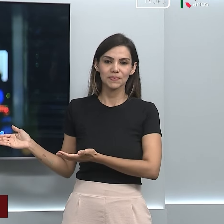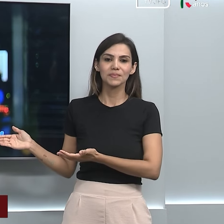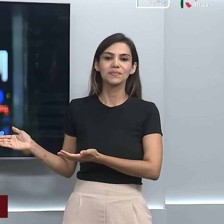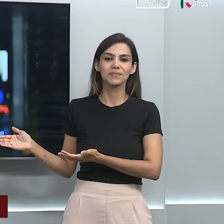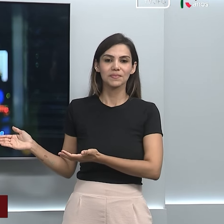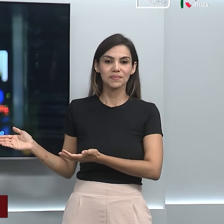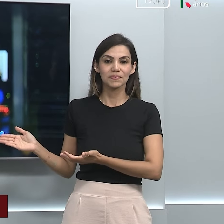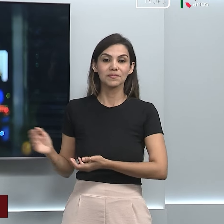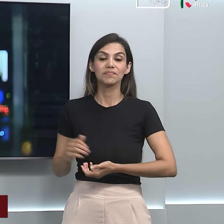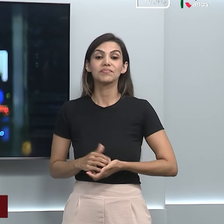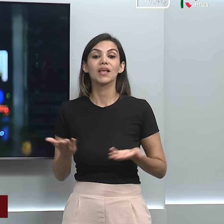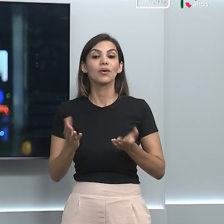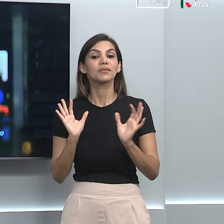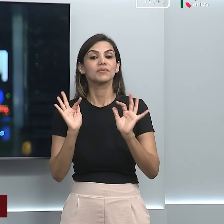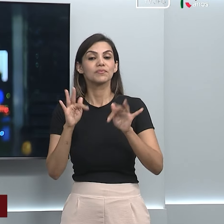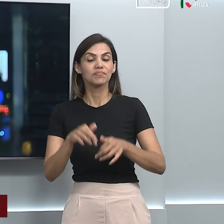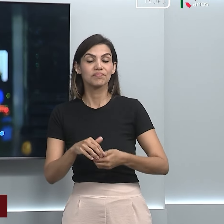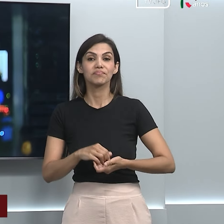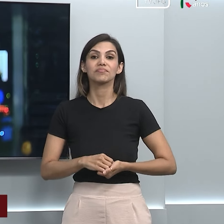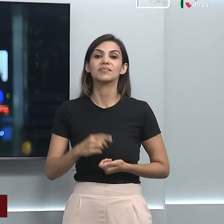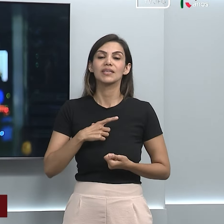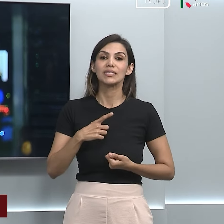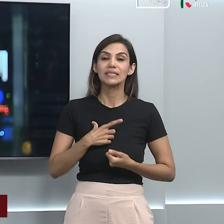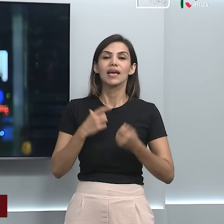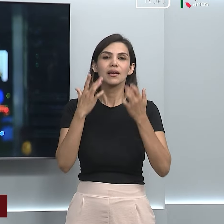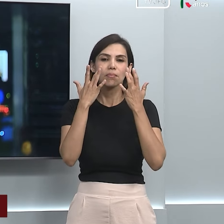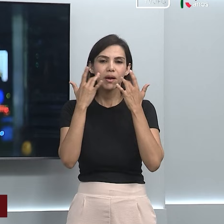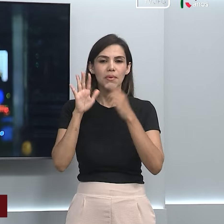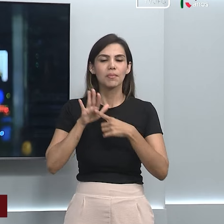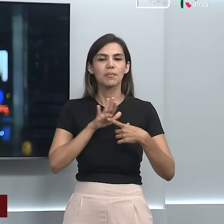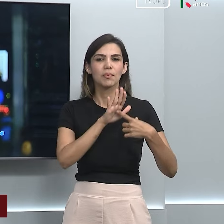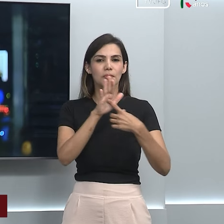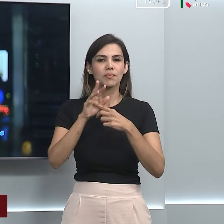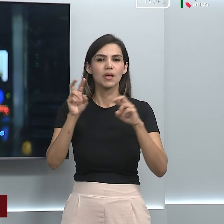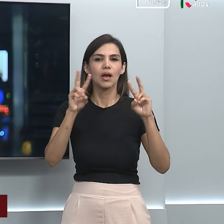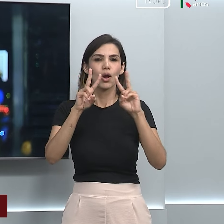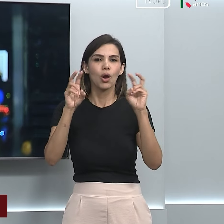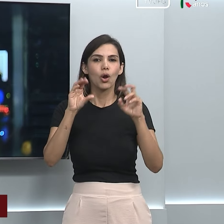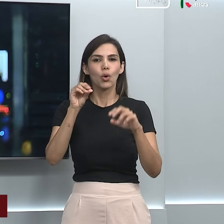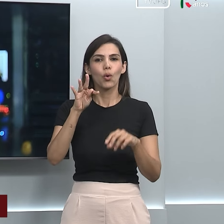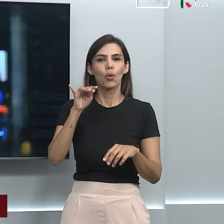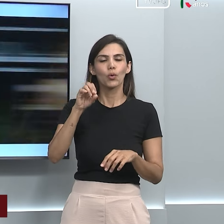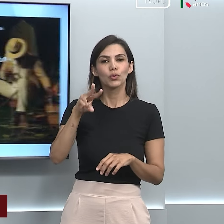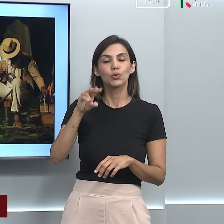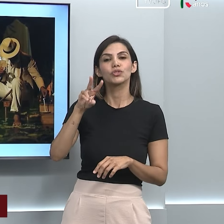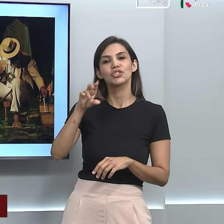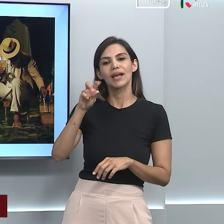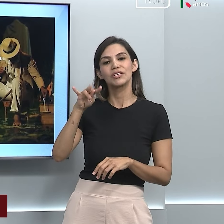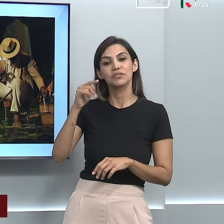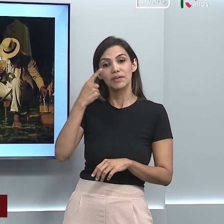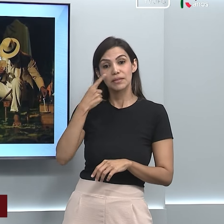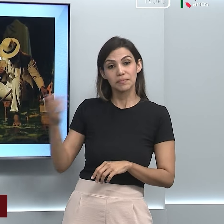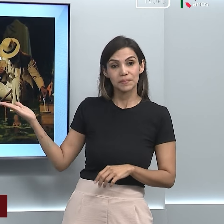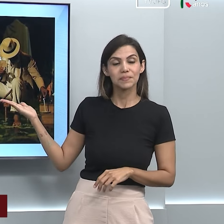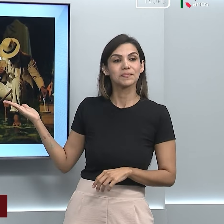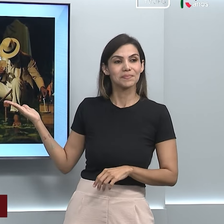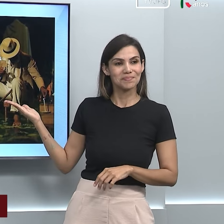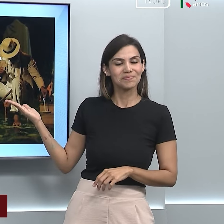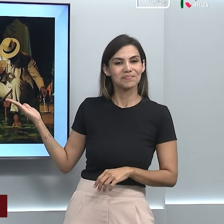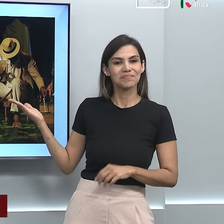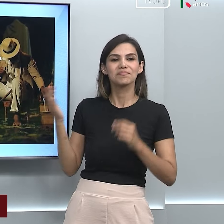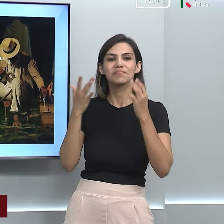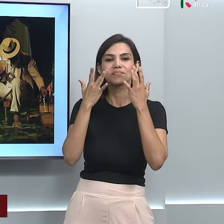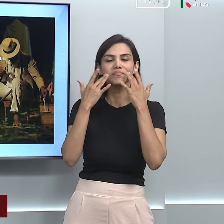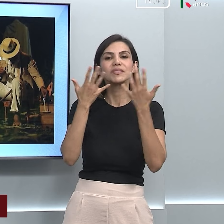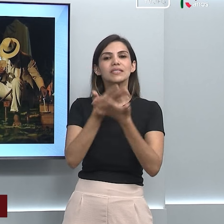E para finalizar, o espetáculo Contos de Cativeiros se apresenta em Goiânia na quarta-feira. A peça celebra o Dia